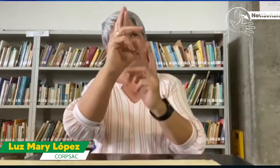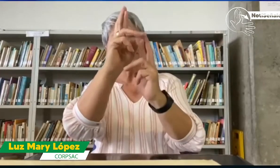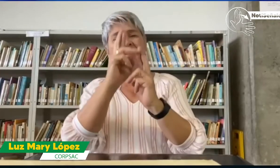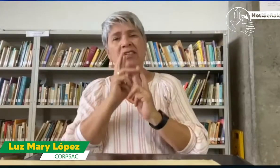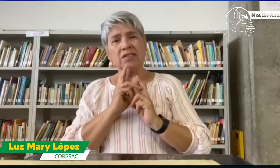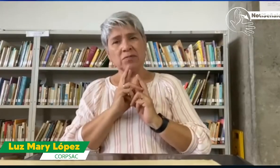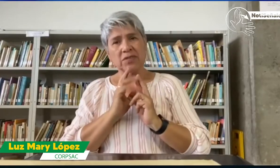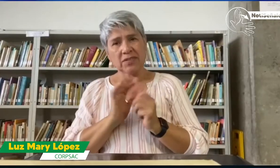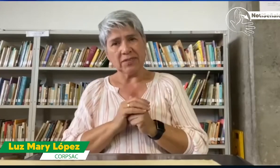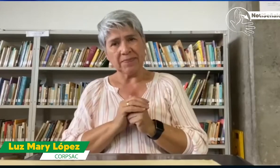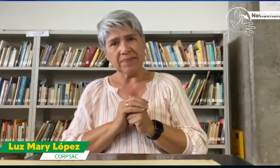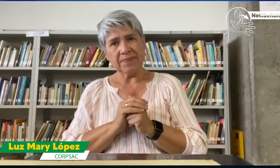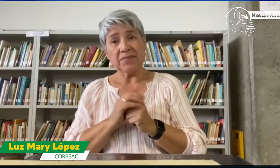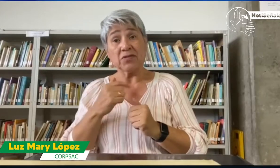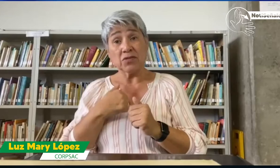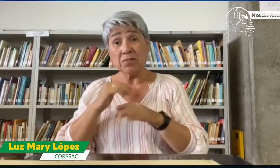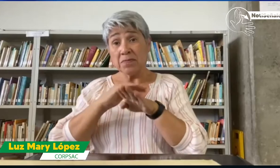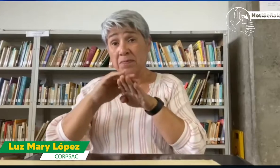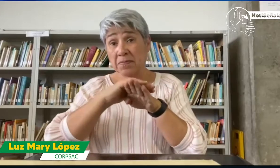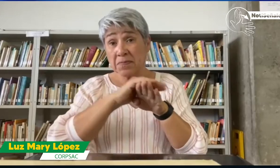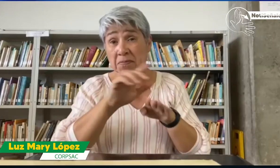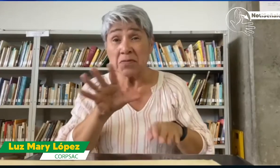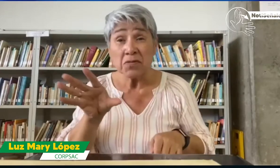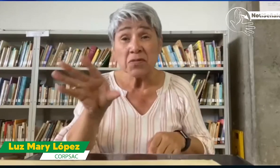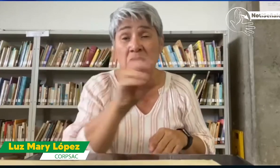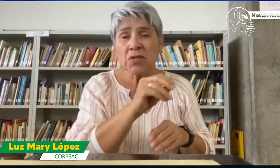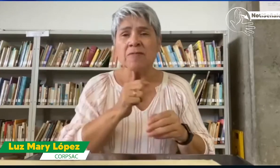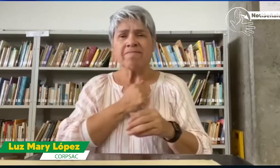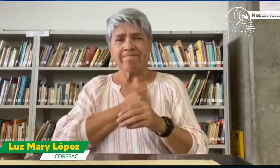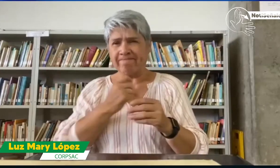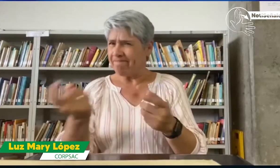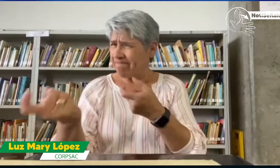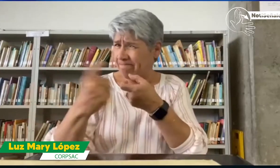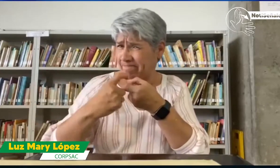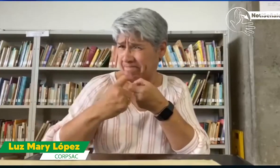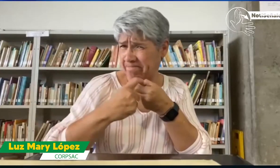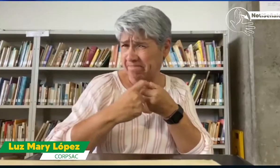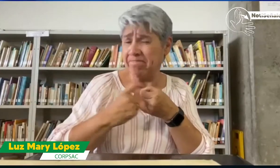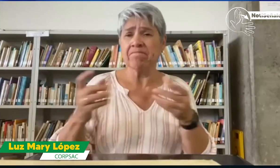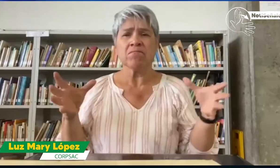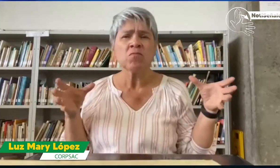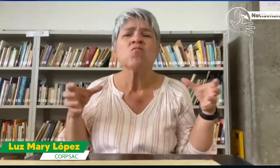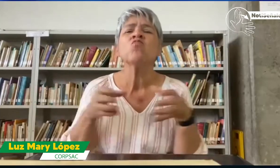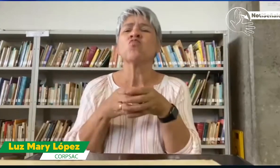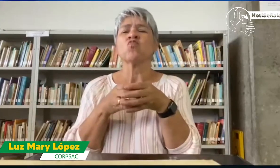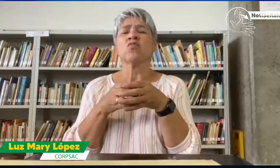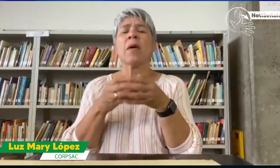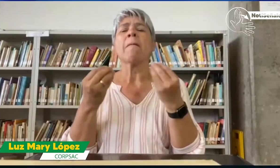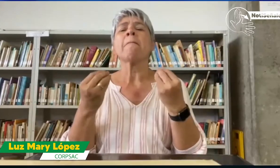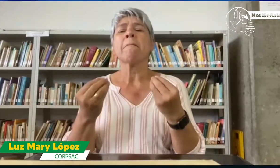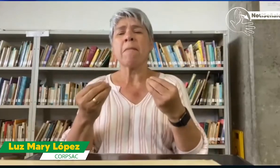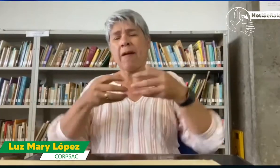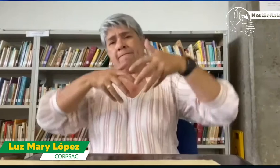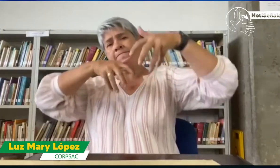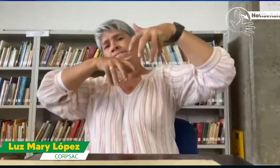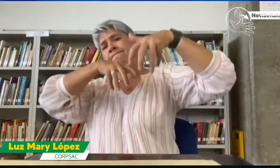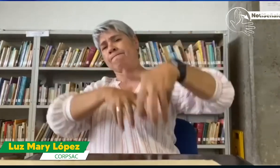Educación. Ellos deben dar respuesta a esta solicitud. Los invito a todos a que creemos un grupo para